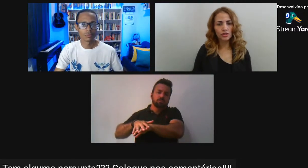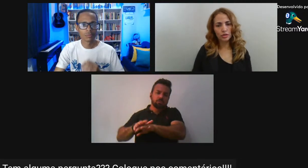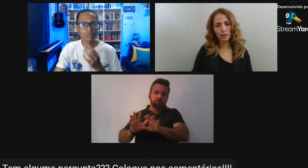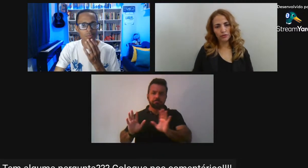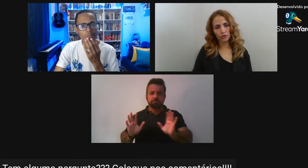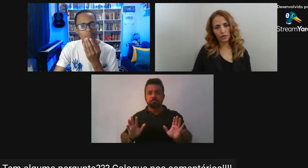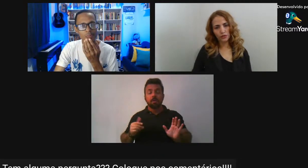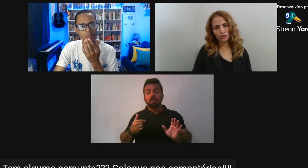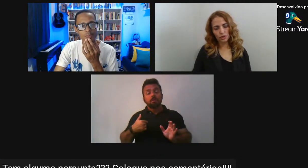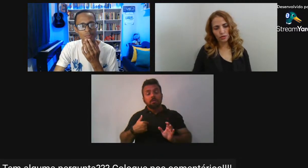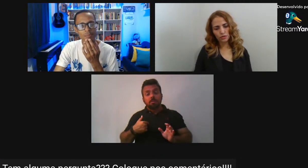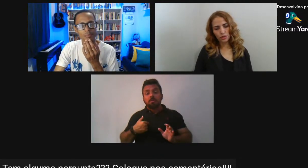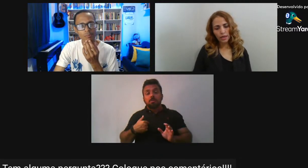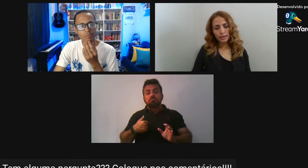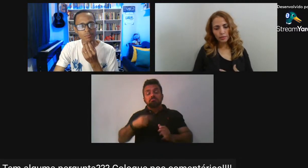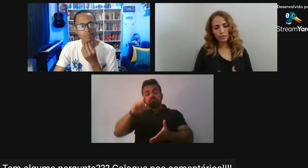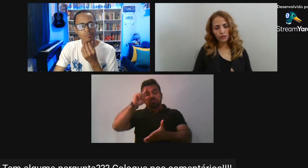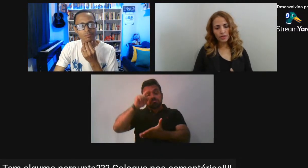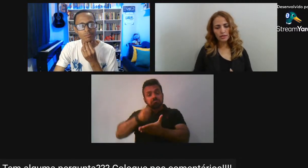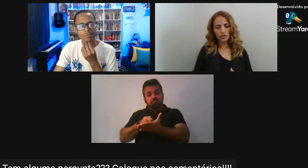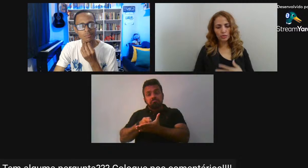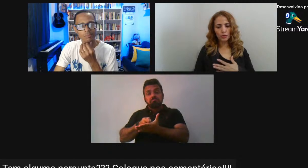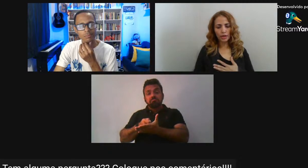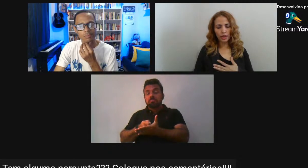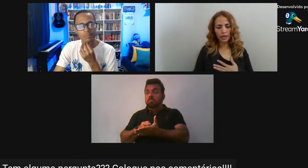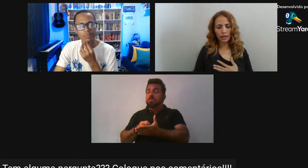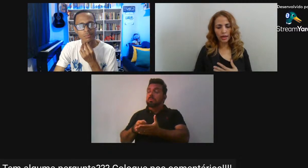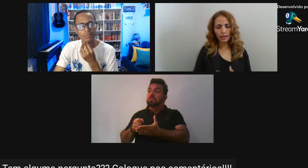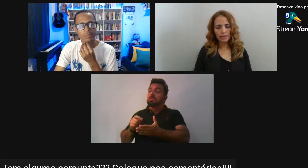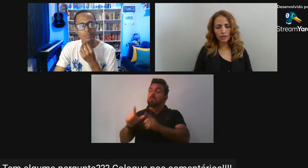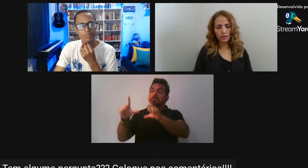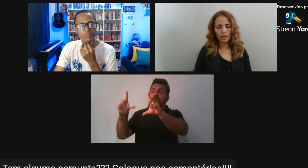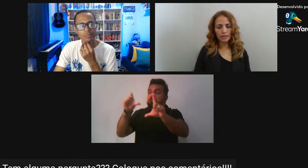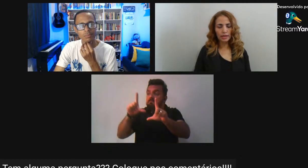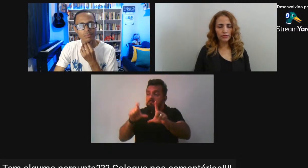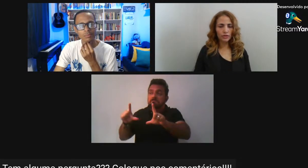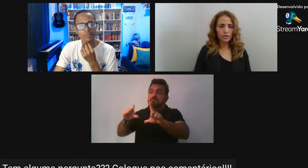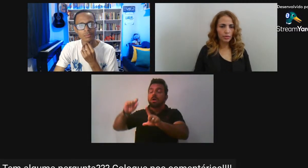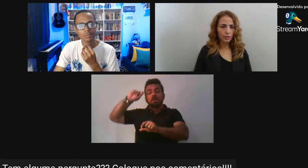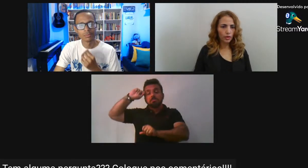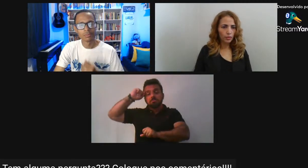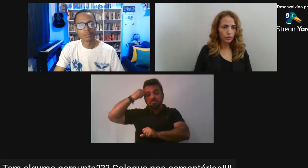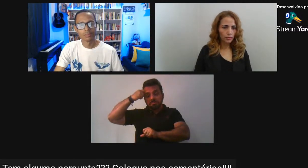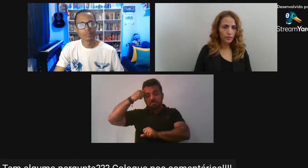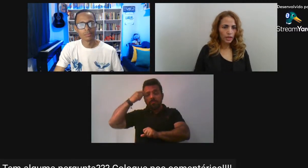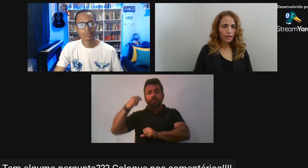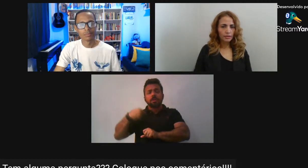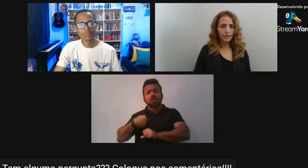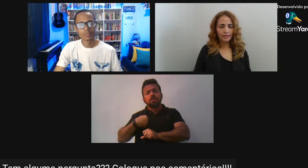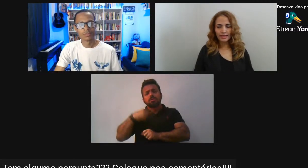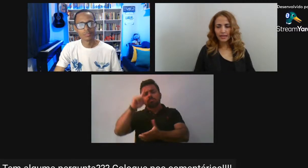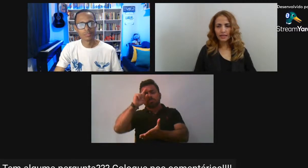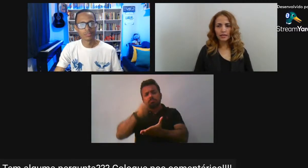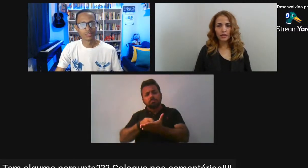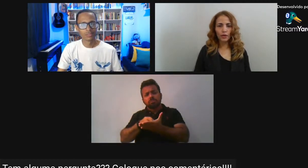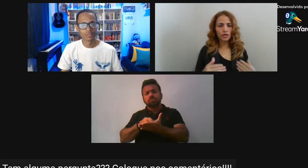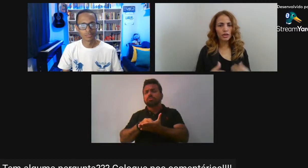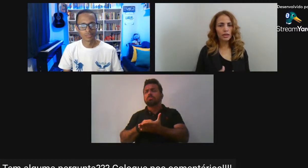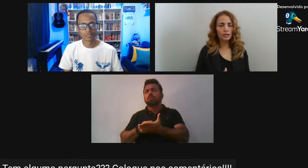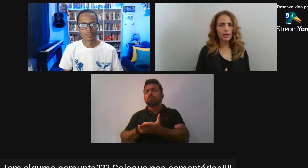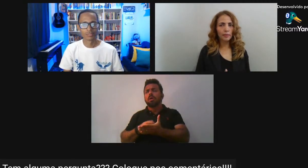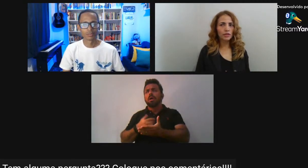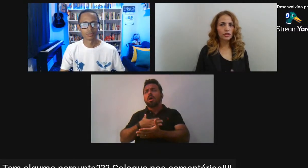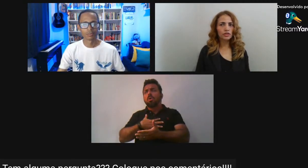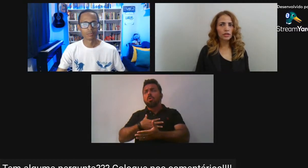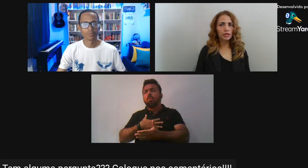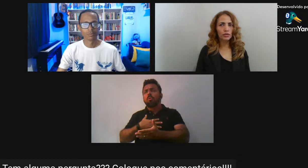me fez decidir Pela fotografia dos negros Também me fez decidir Porque a questão da escravidão Sempre me incomodou Eu acho